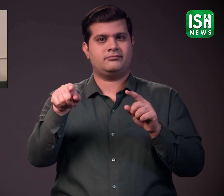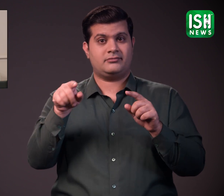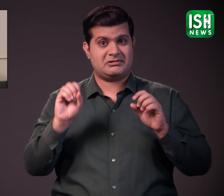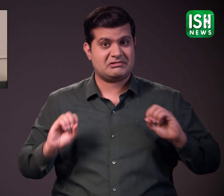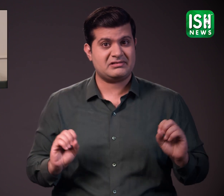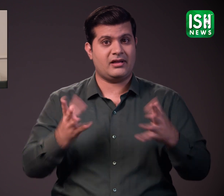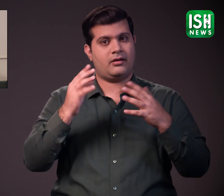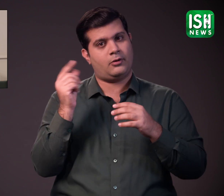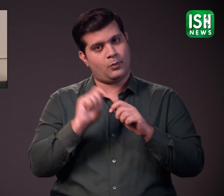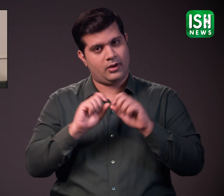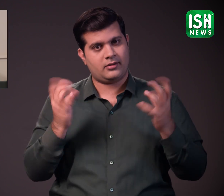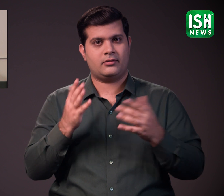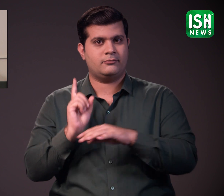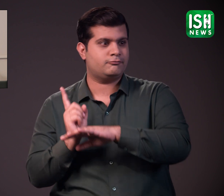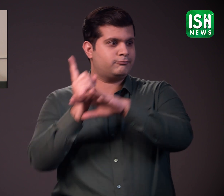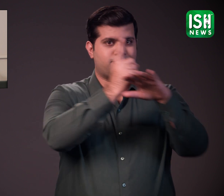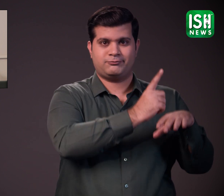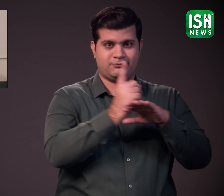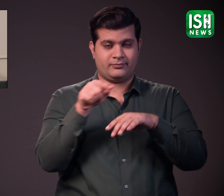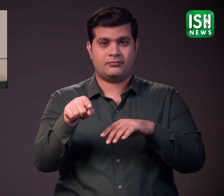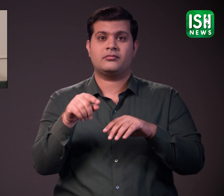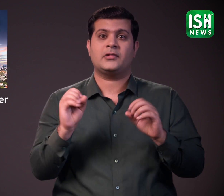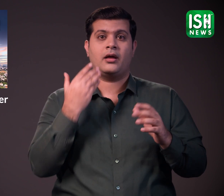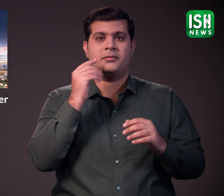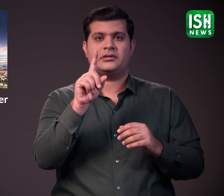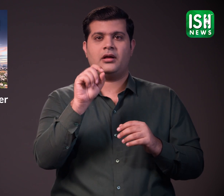सेवा 10 अक्टूबर 2022 से चालू हो जाएगी